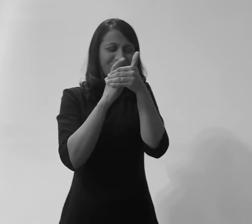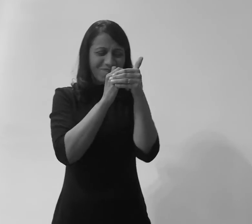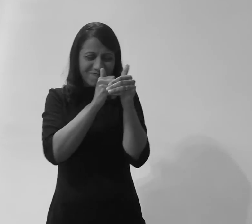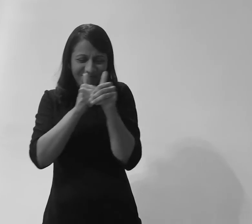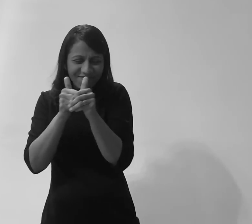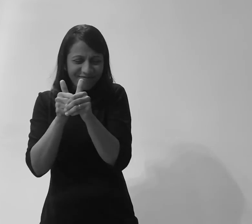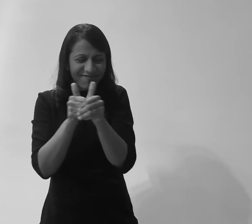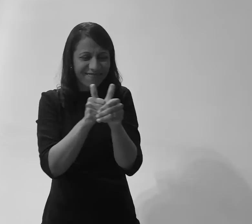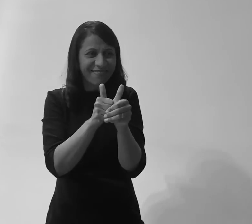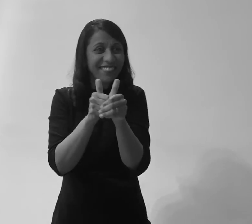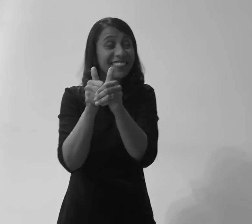Amém.